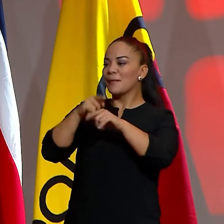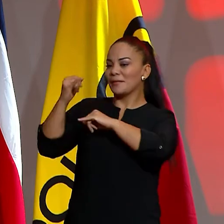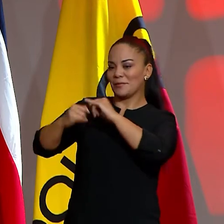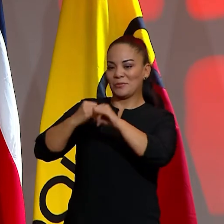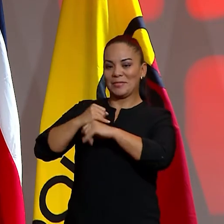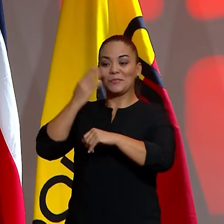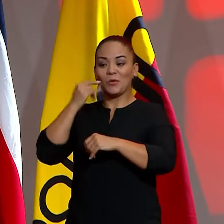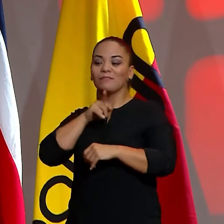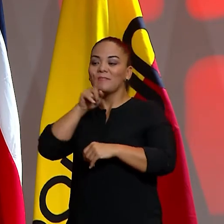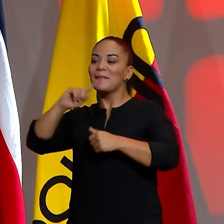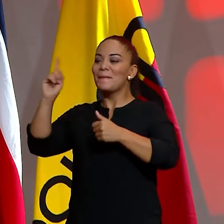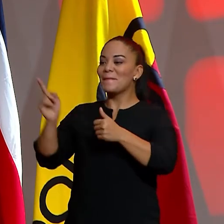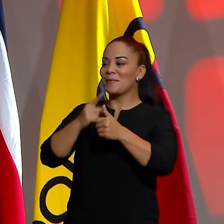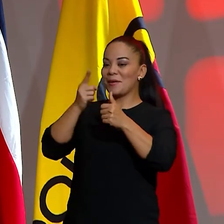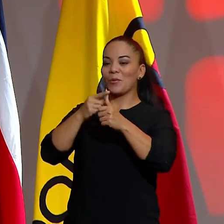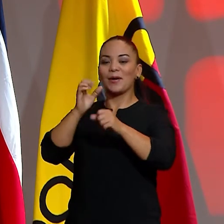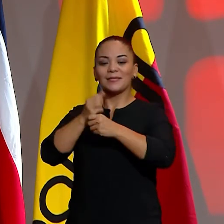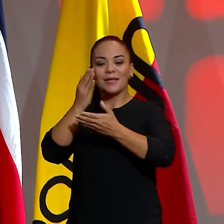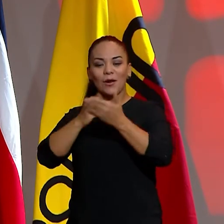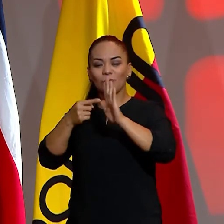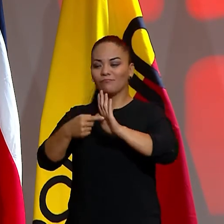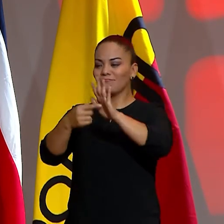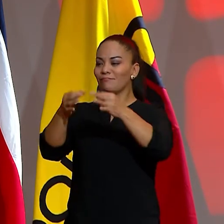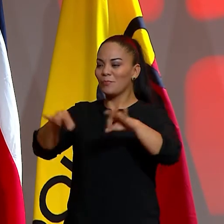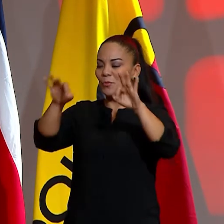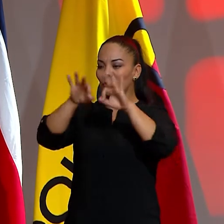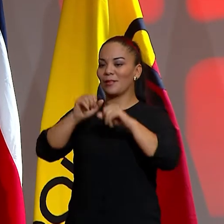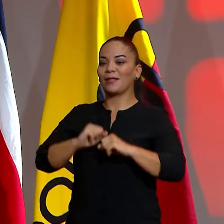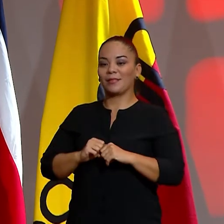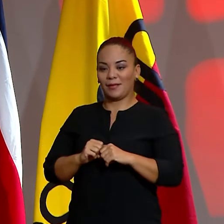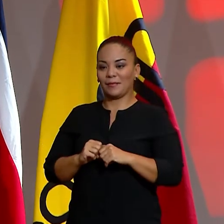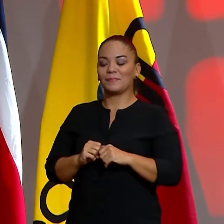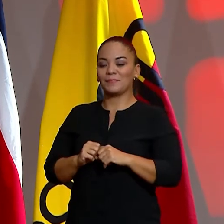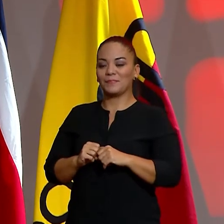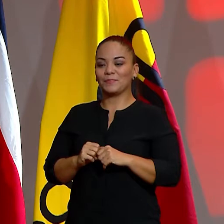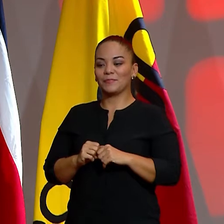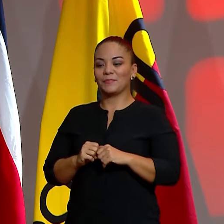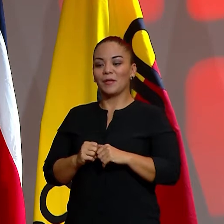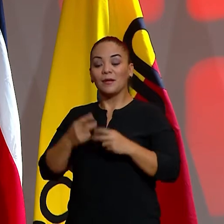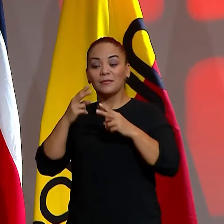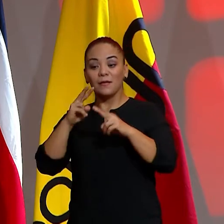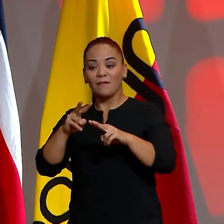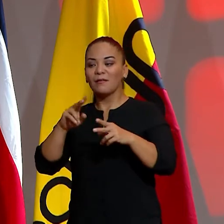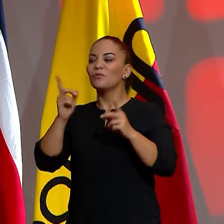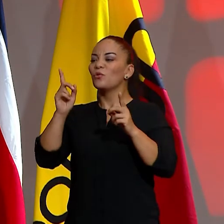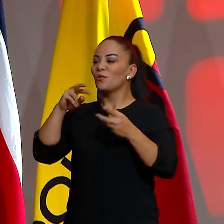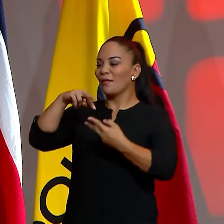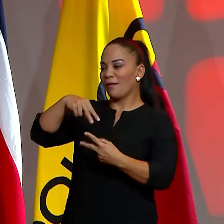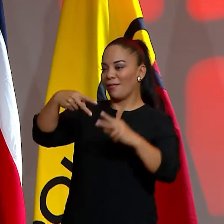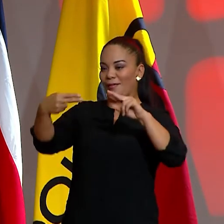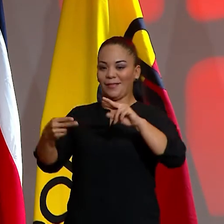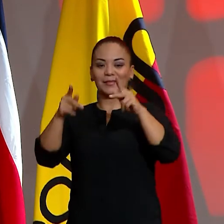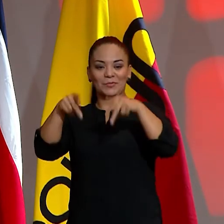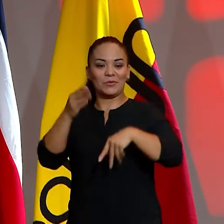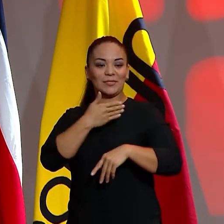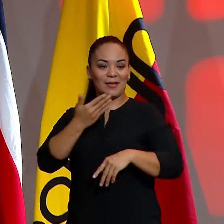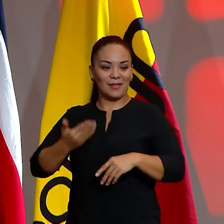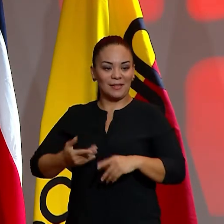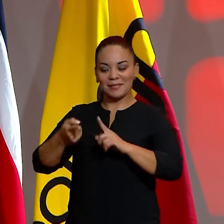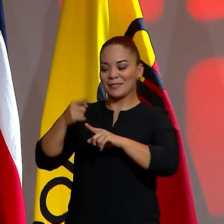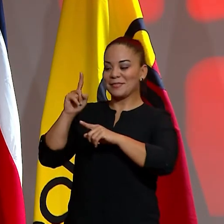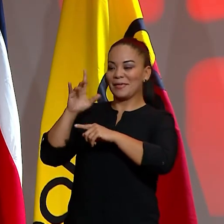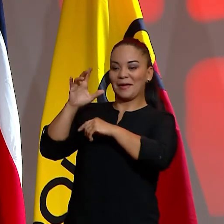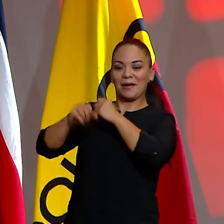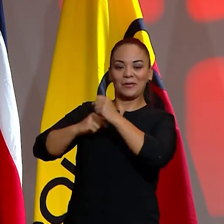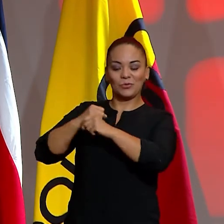primero en hacer algo destacado figura en el ADN de los florences desde hace 100 años.